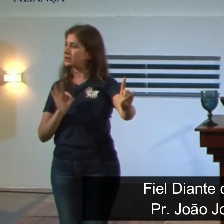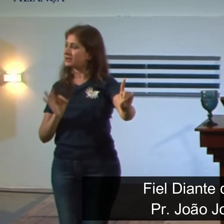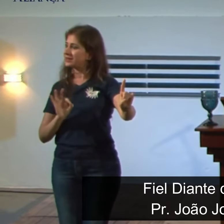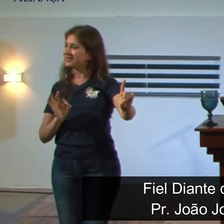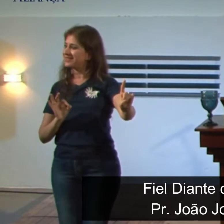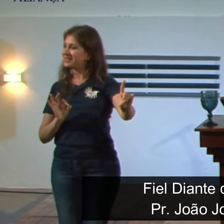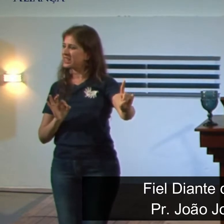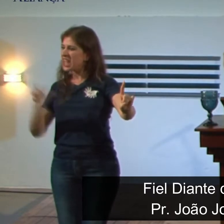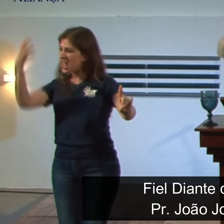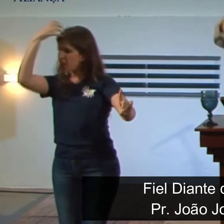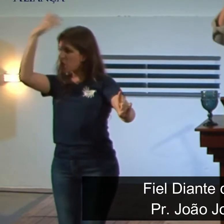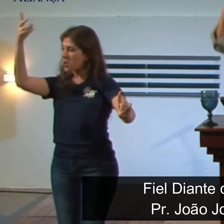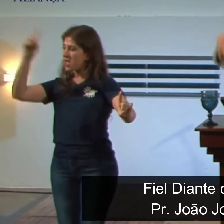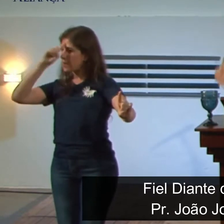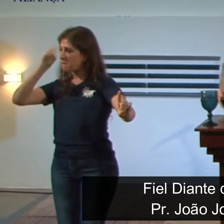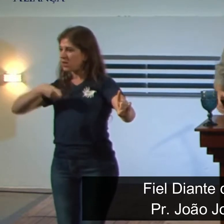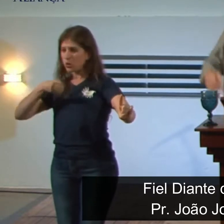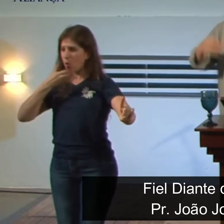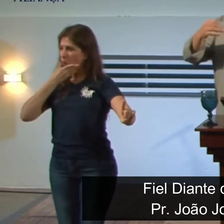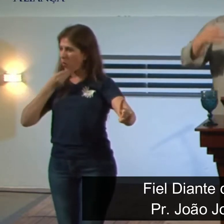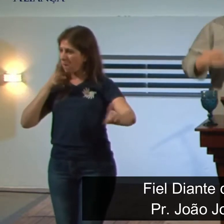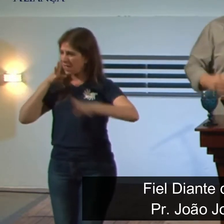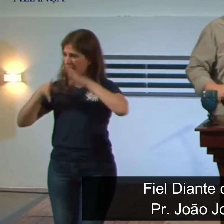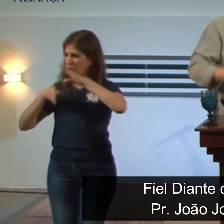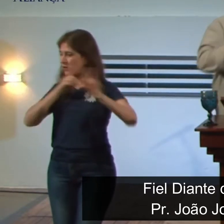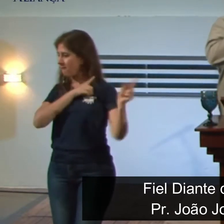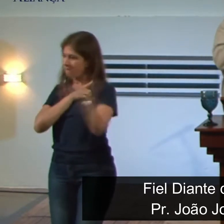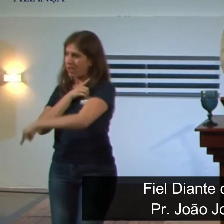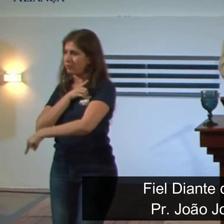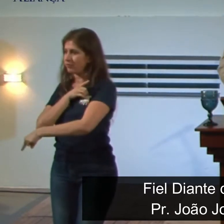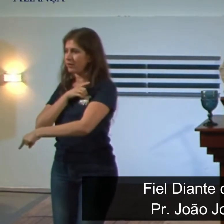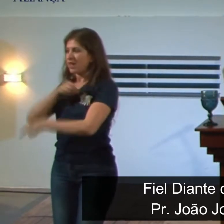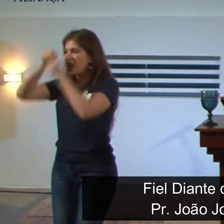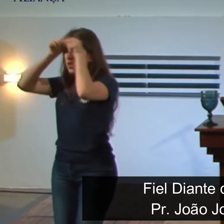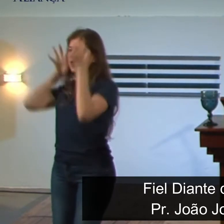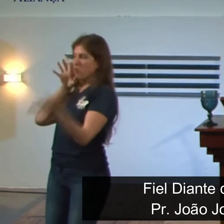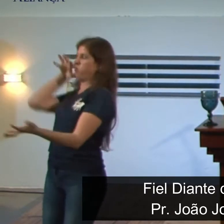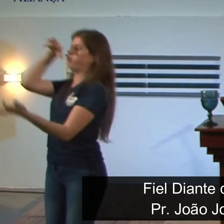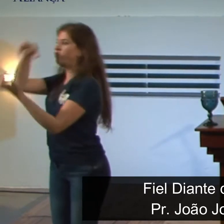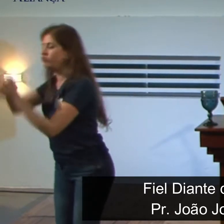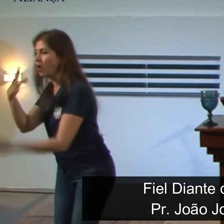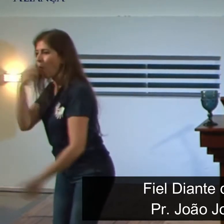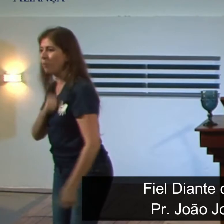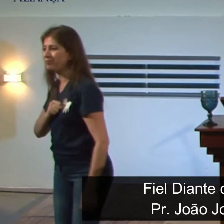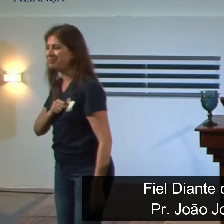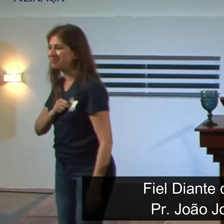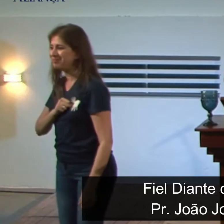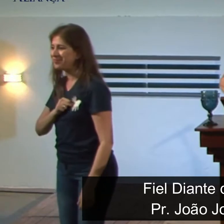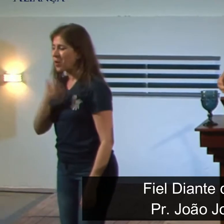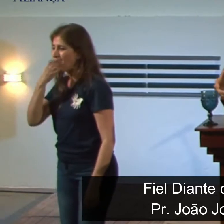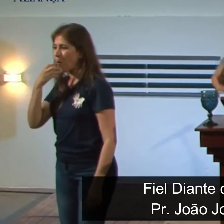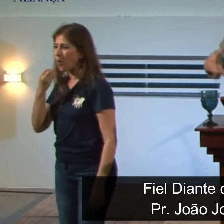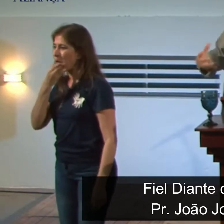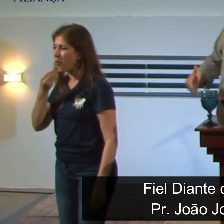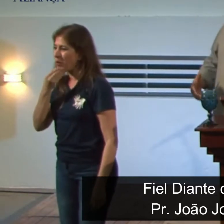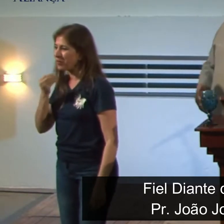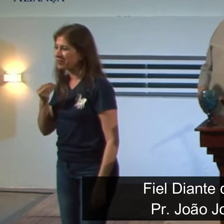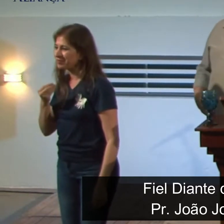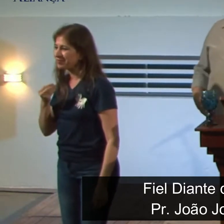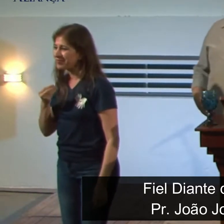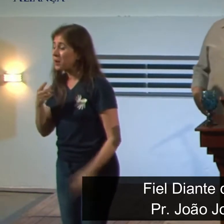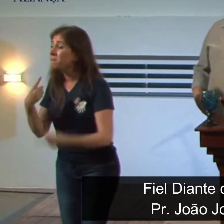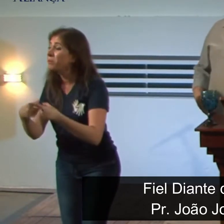servos, em face da morte, eles permaneceram fiéis ao seu Deus, então são provas de fé